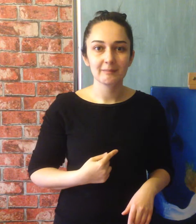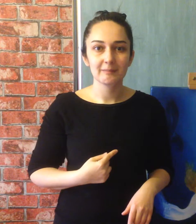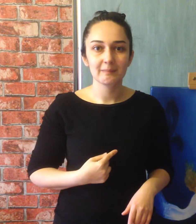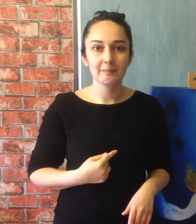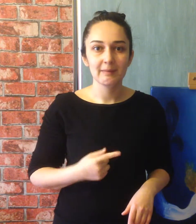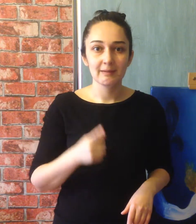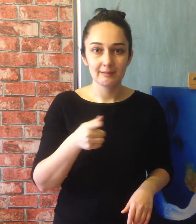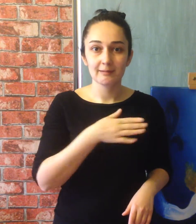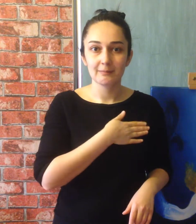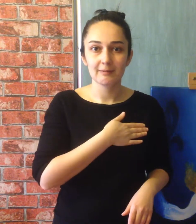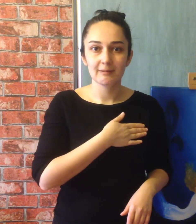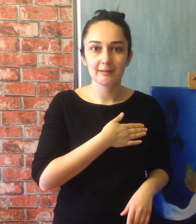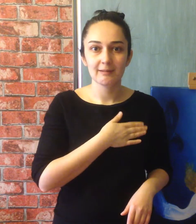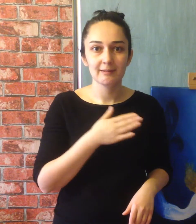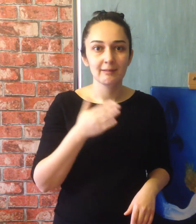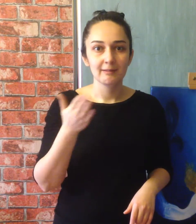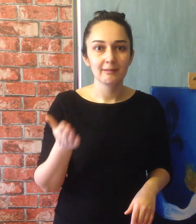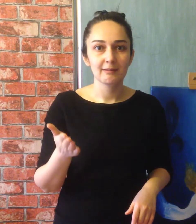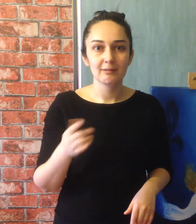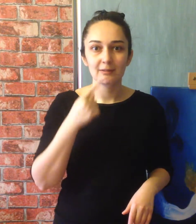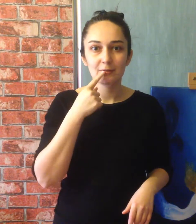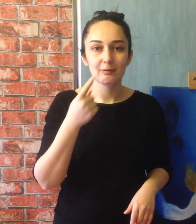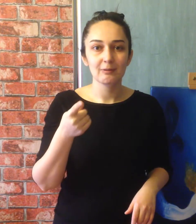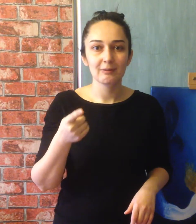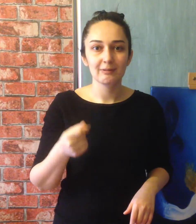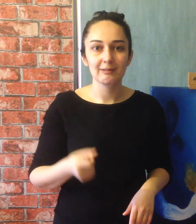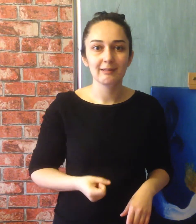kalbinden geçeni söyle.